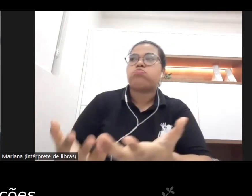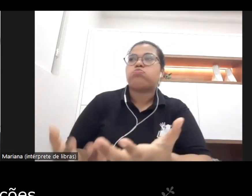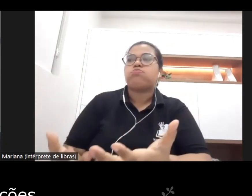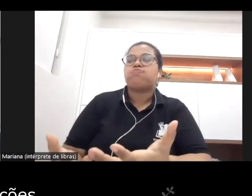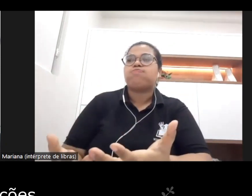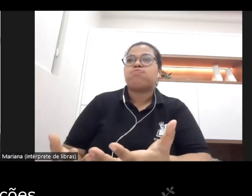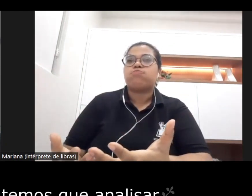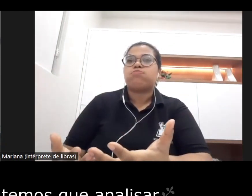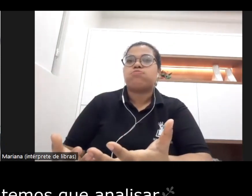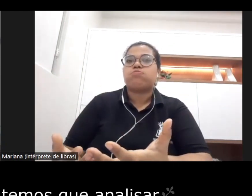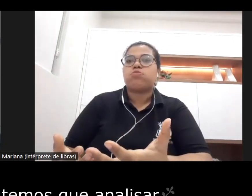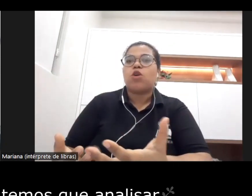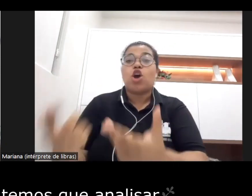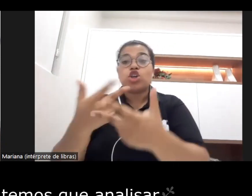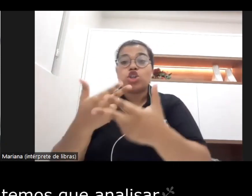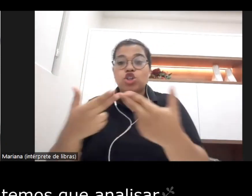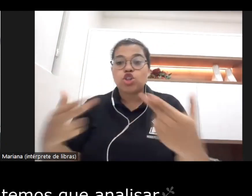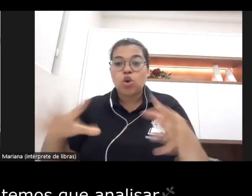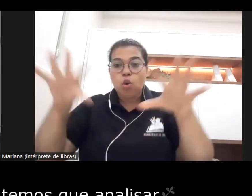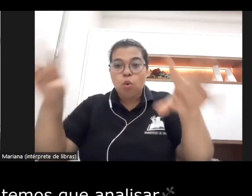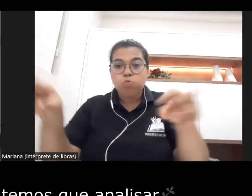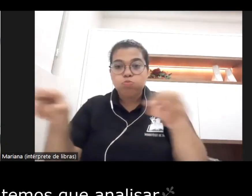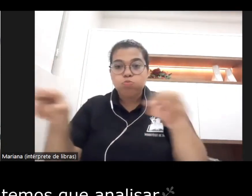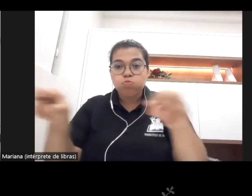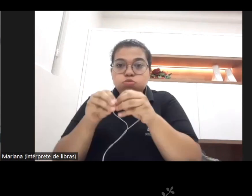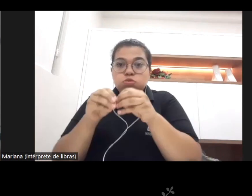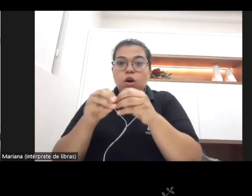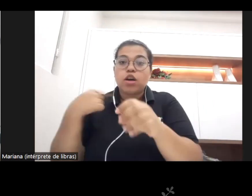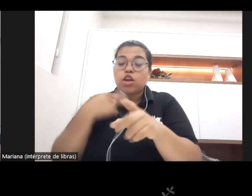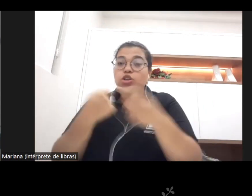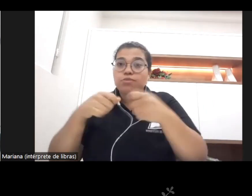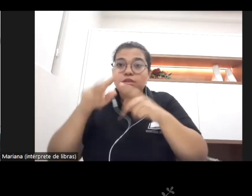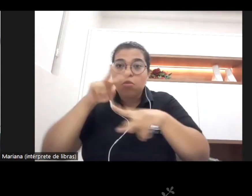situações sobre as quais nós temos que analisar